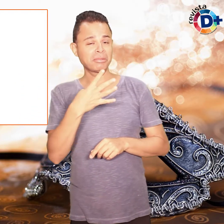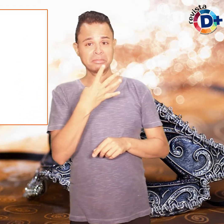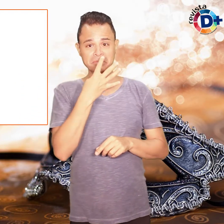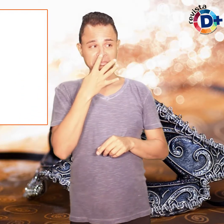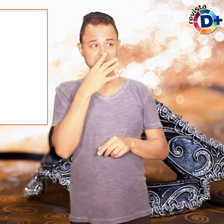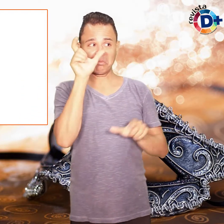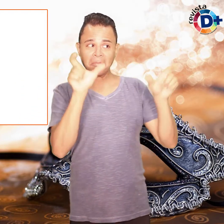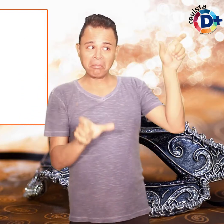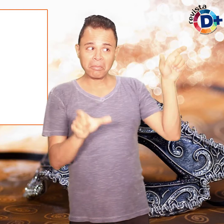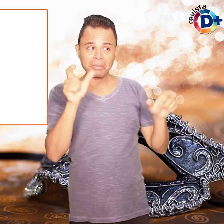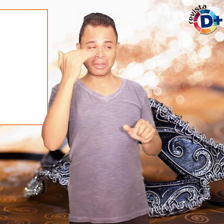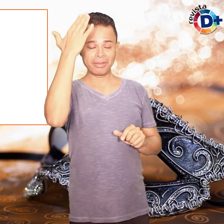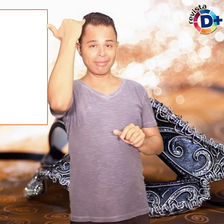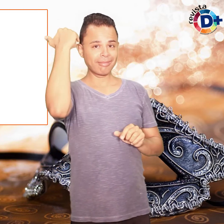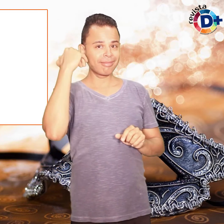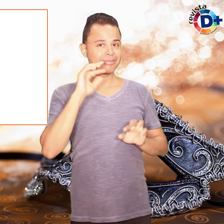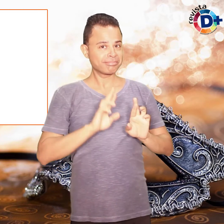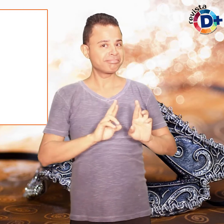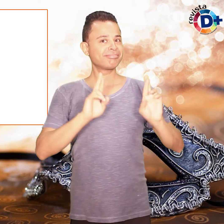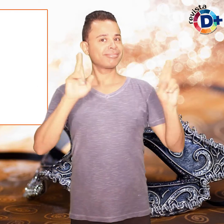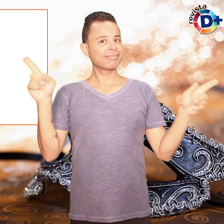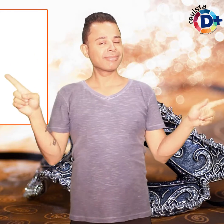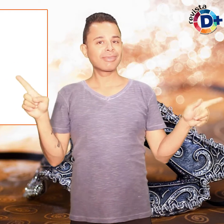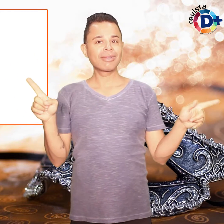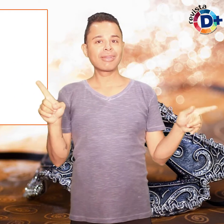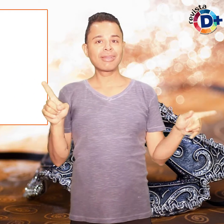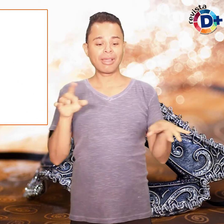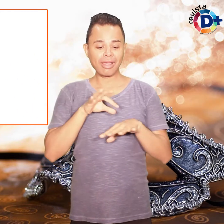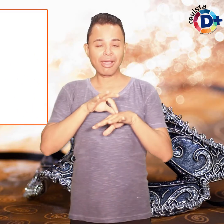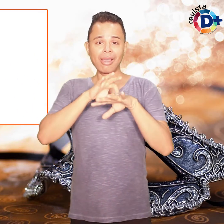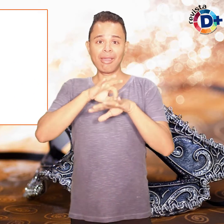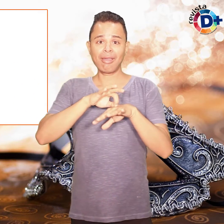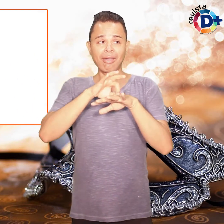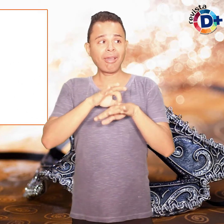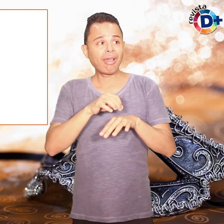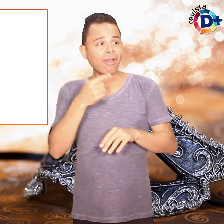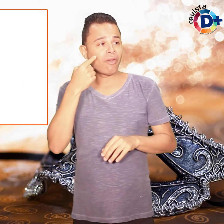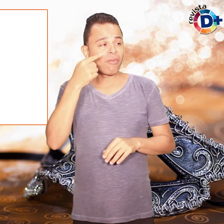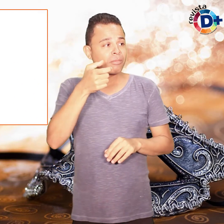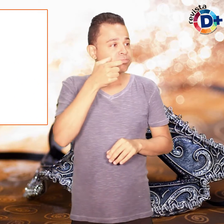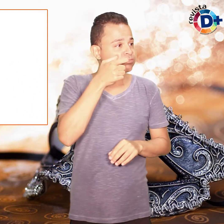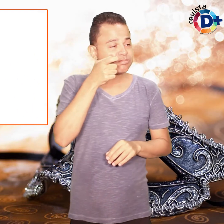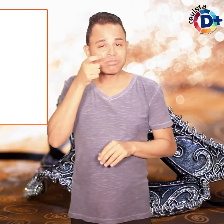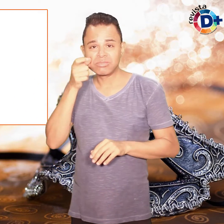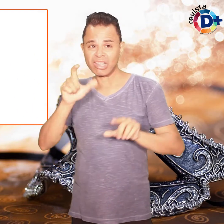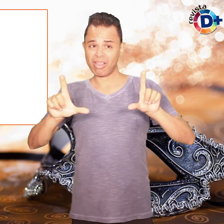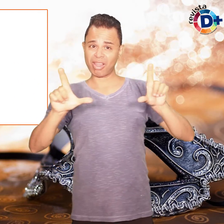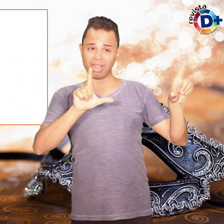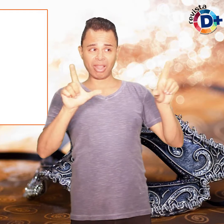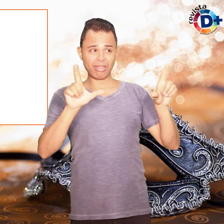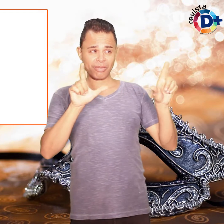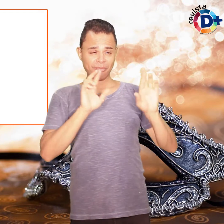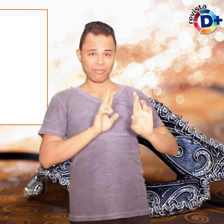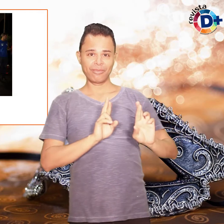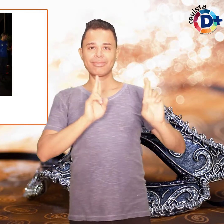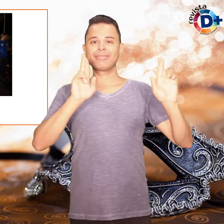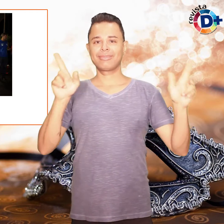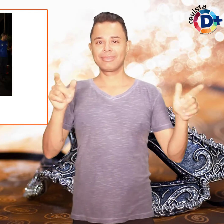aqui. Foi diferente ver o desfile ao vivo em vez de assistir pela televisão. A